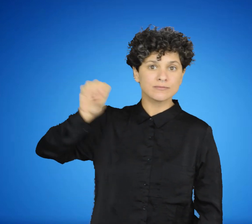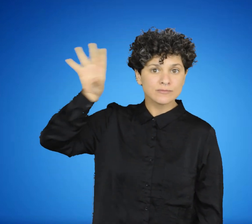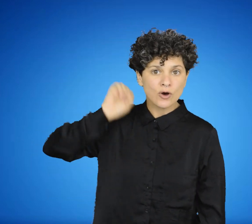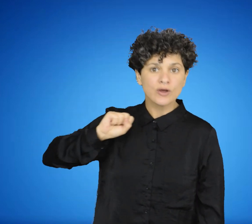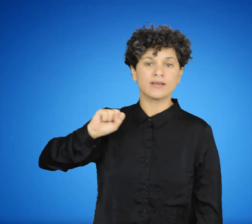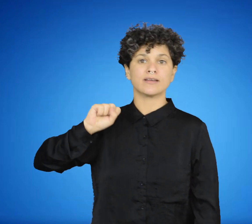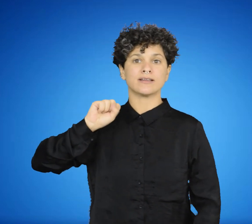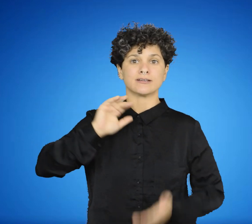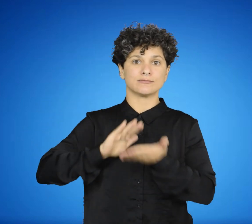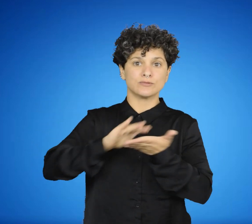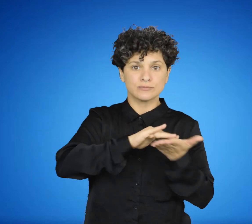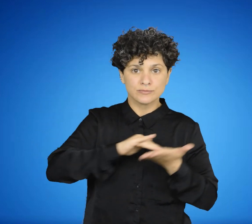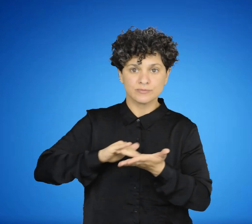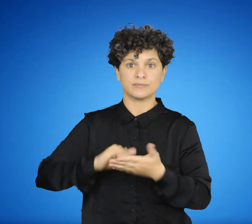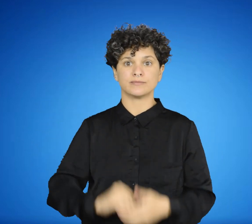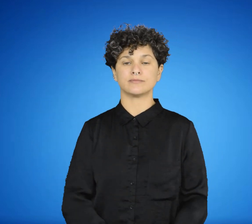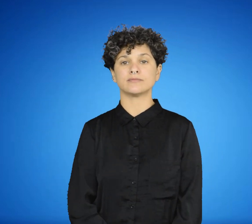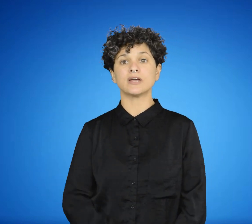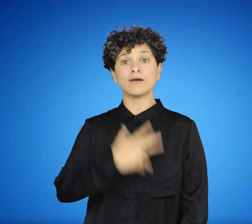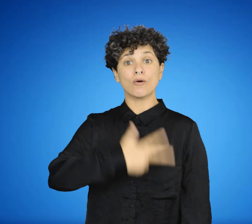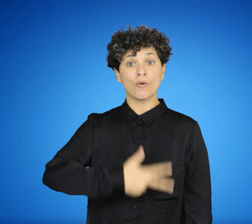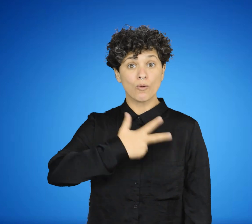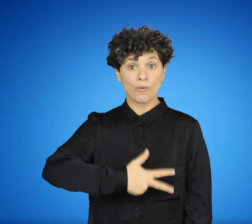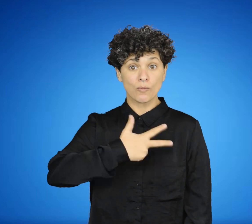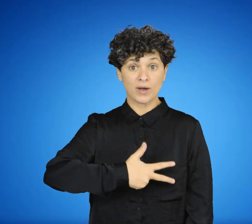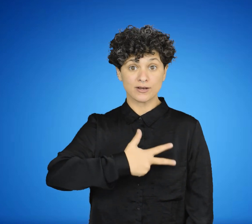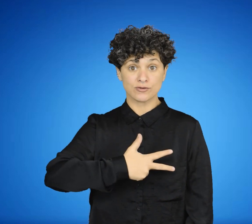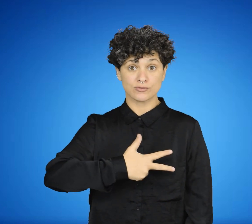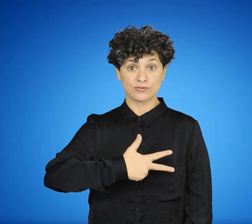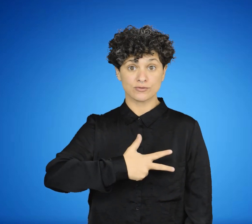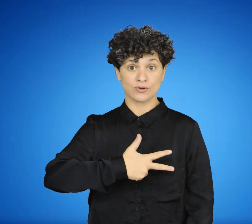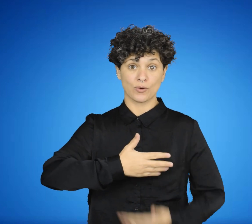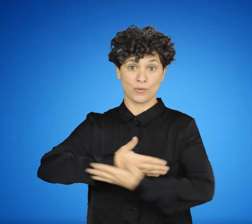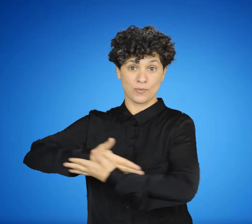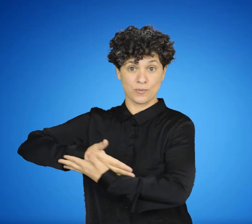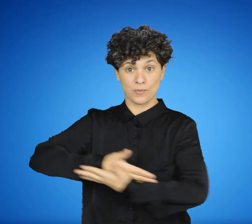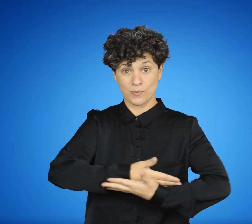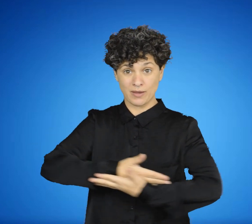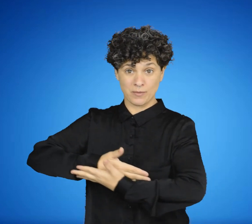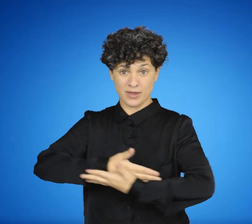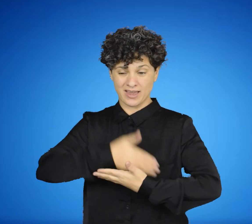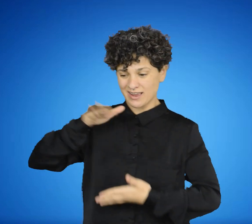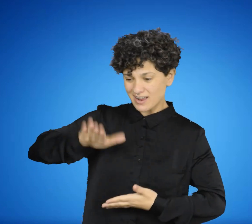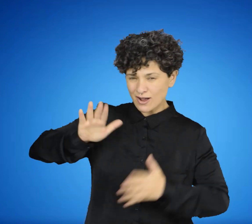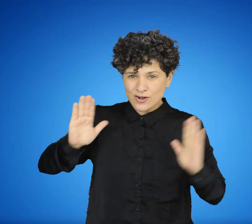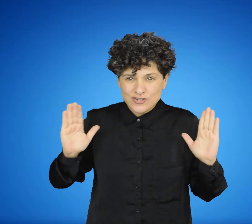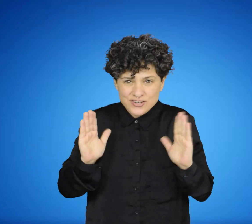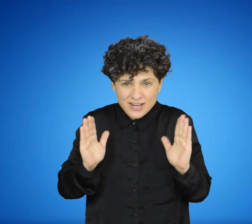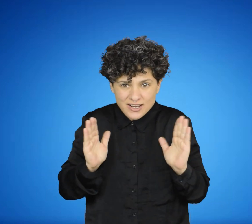memoria aún son inactivas, el niño sólo está atento a cuanto afecta a sus sentidos, las sensaciones, siendo